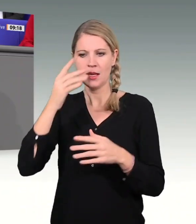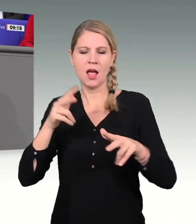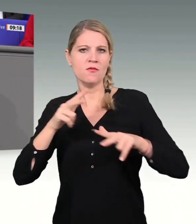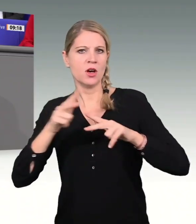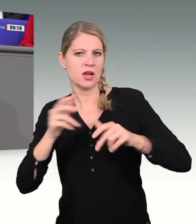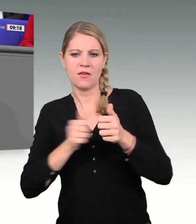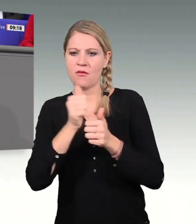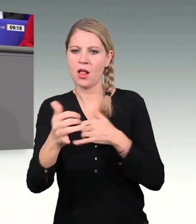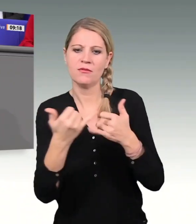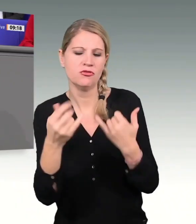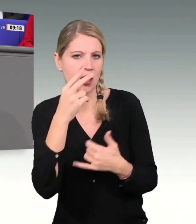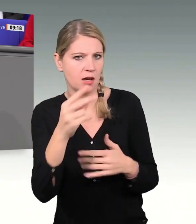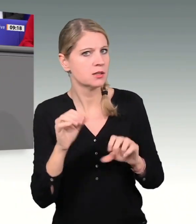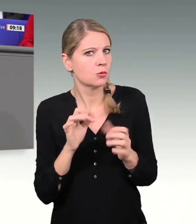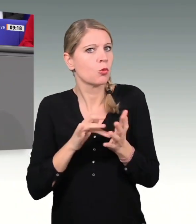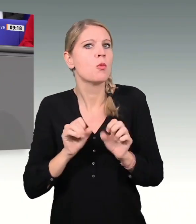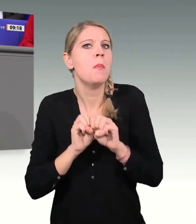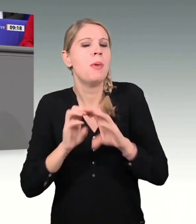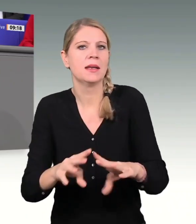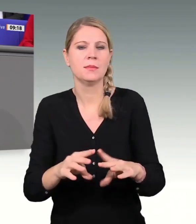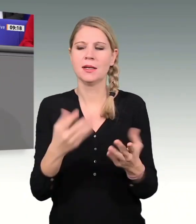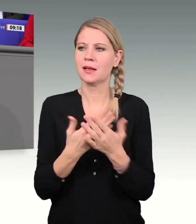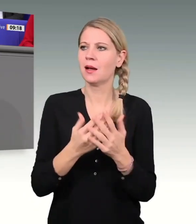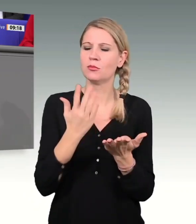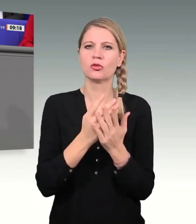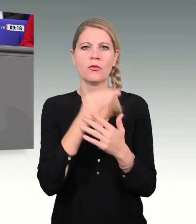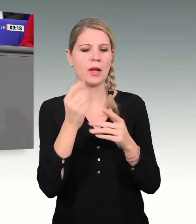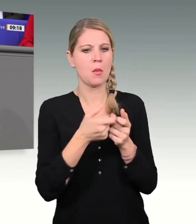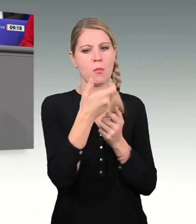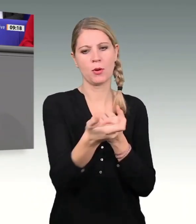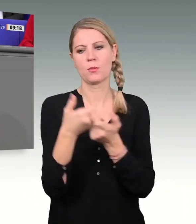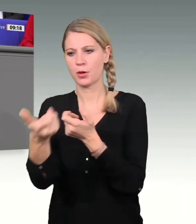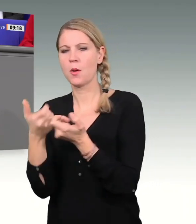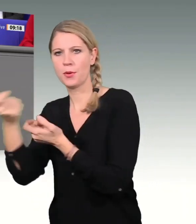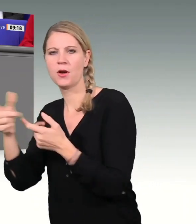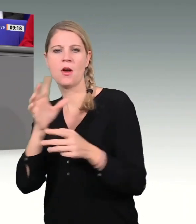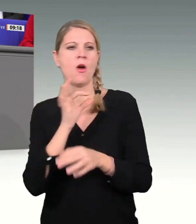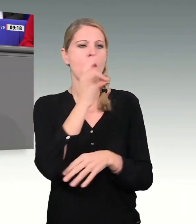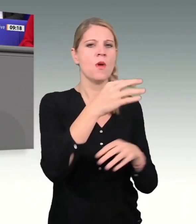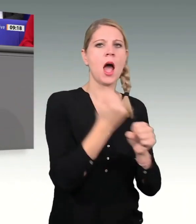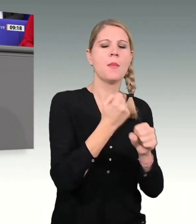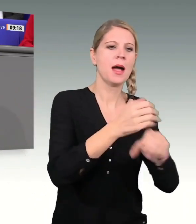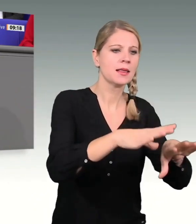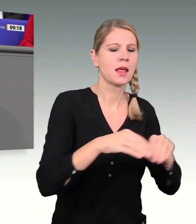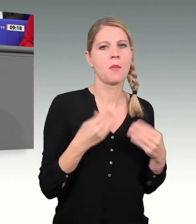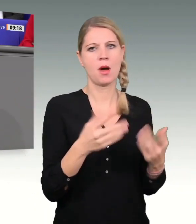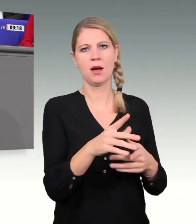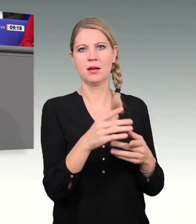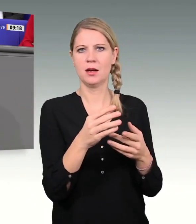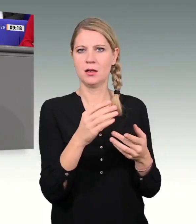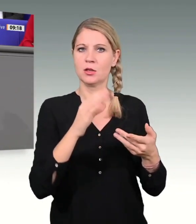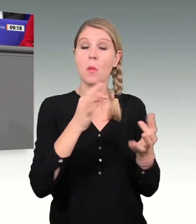müssen. Dafür haben wir vielfältig Brücken gebaut. Wir haben Brücken gebaut für Arbeitnehmerinnen und Arbeitnehmer, insbesondere durch das